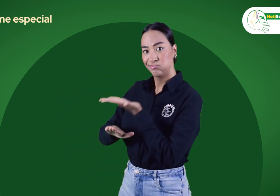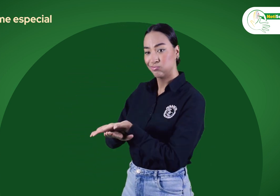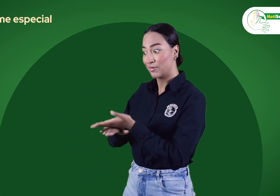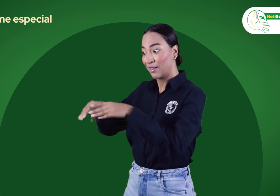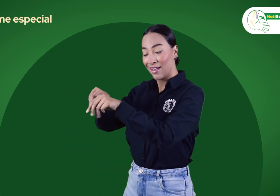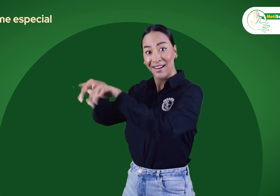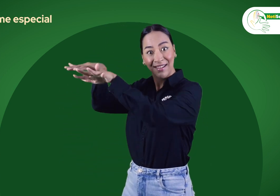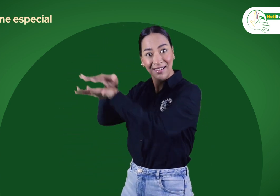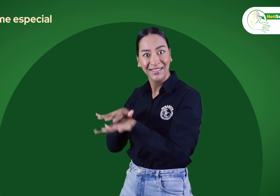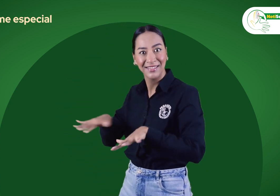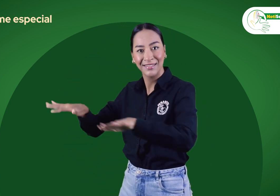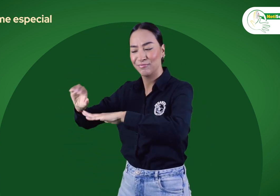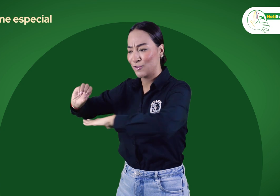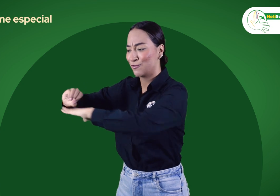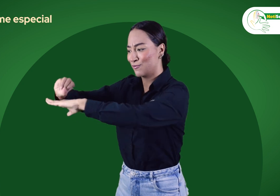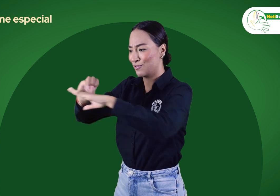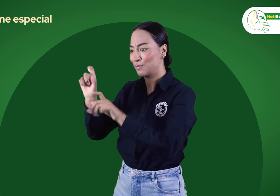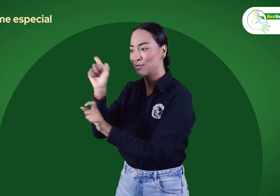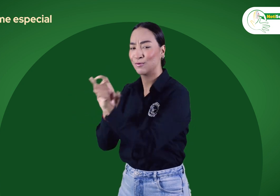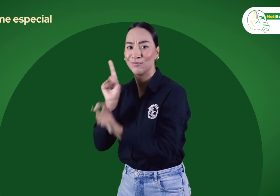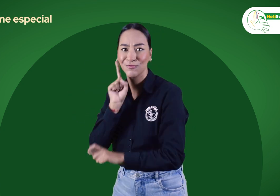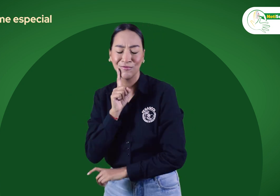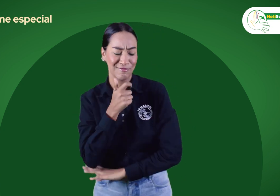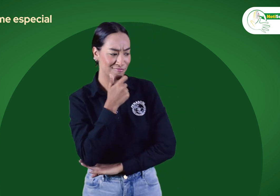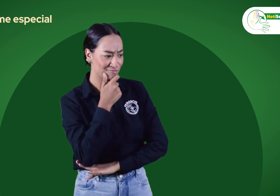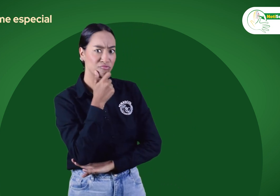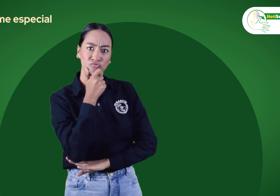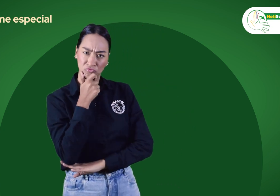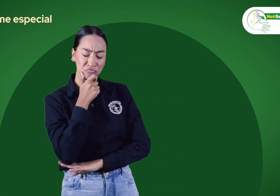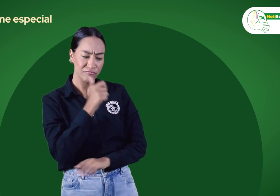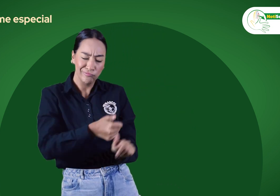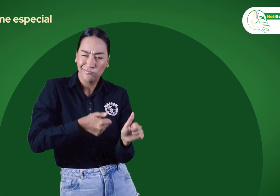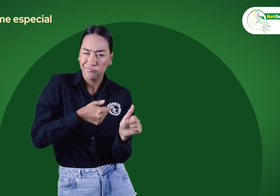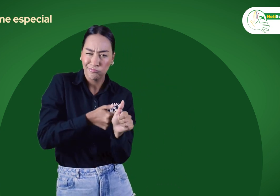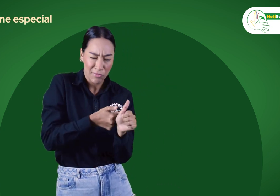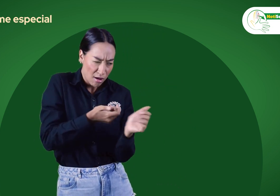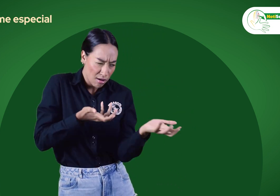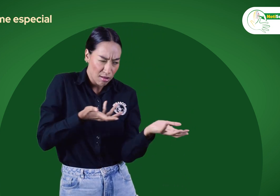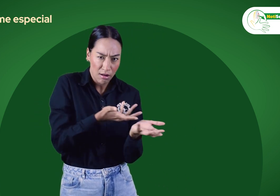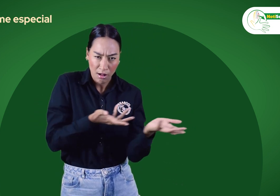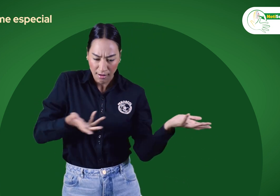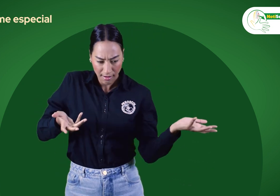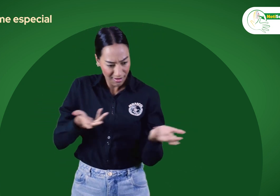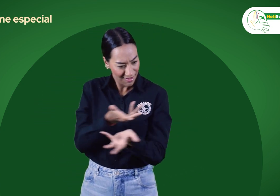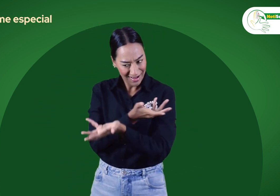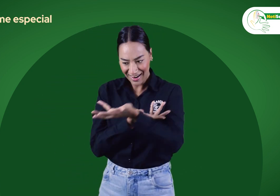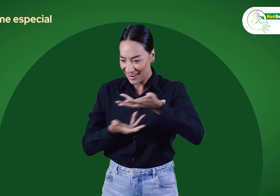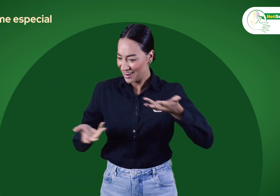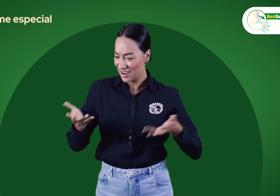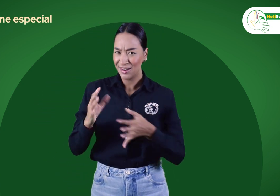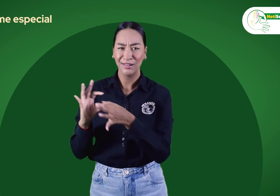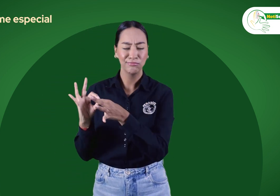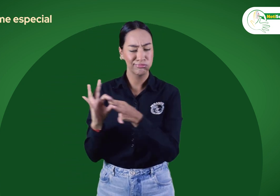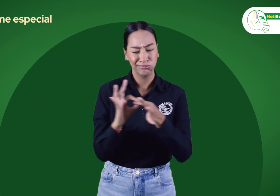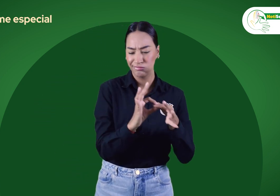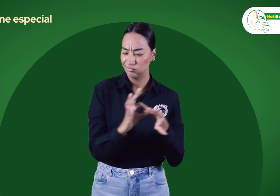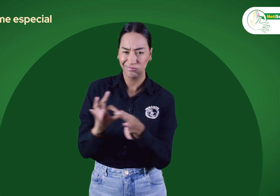los territorios y hacer seguimiento o buscar mejoras a lo propuesto en los planes de desarrollo en los